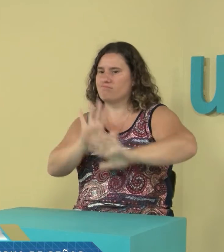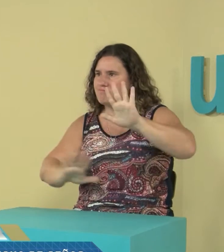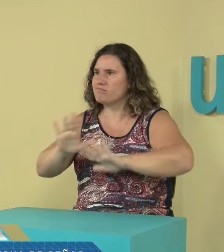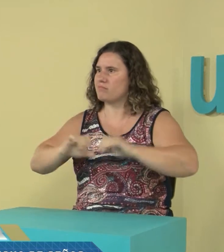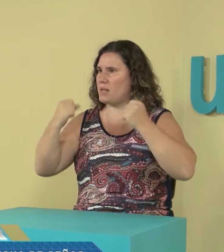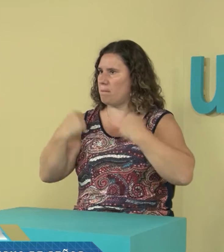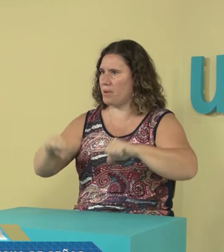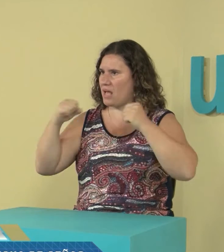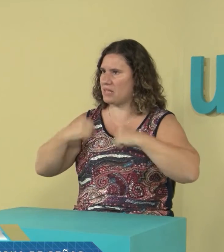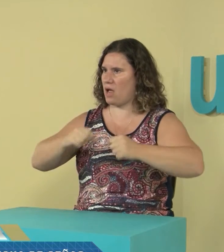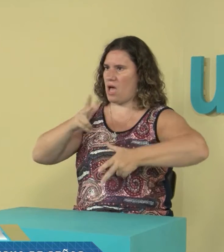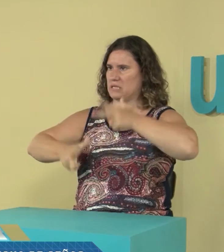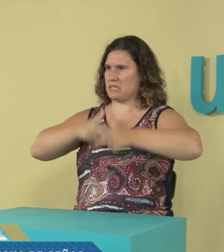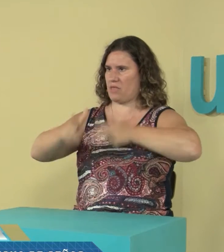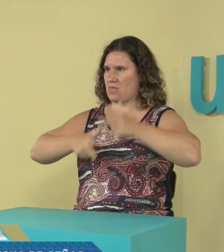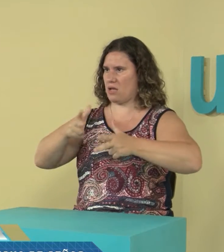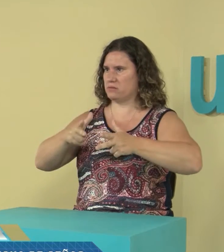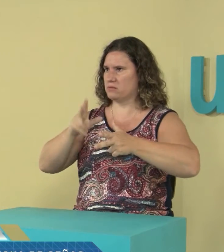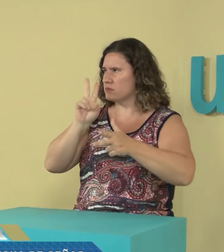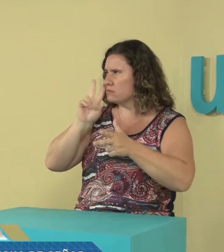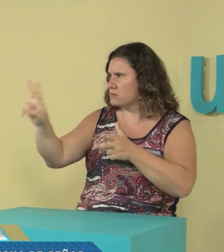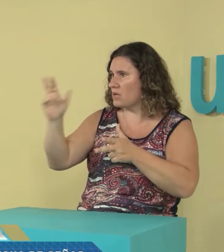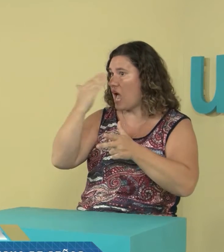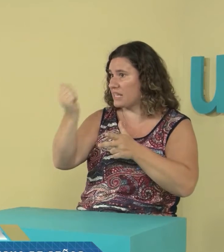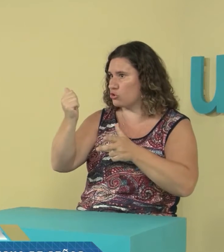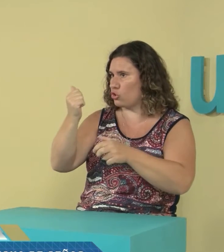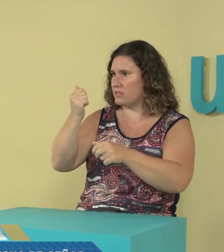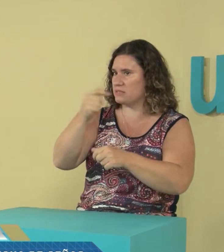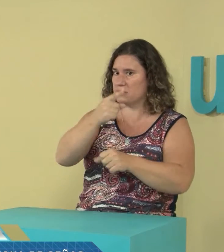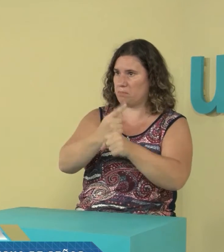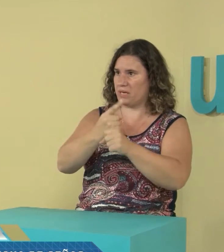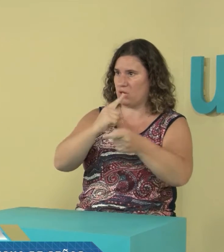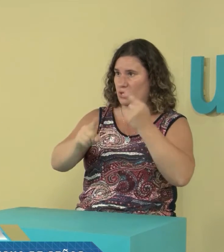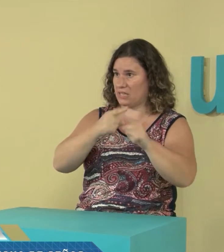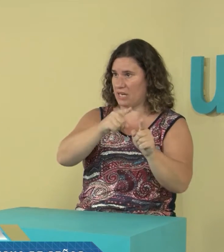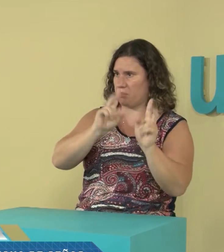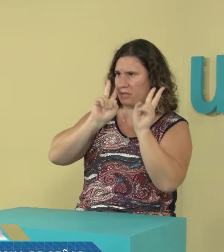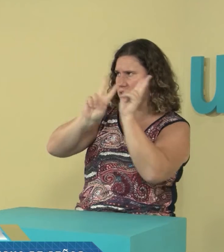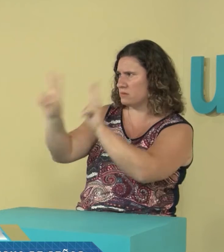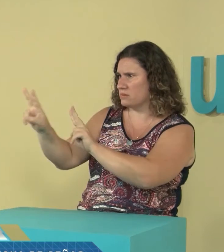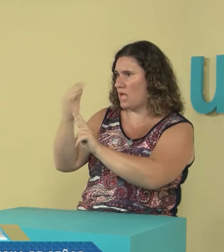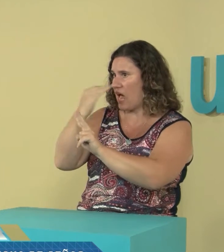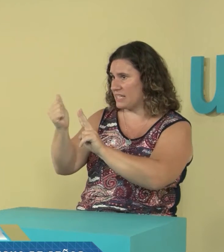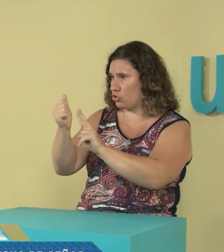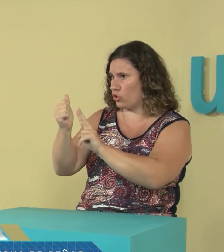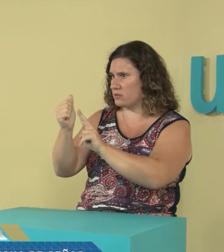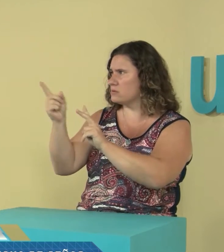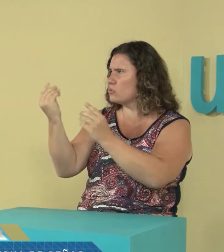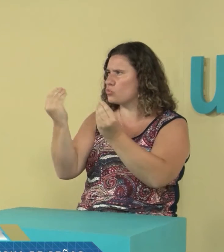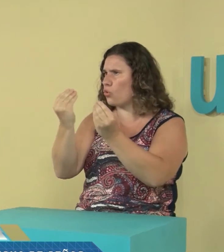Una vez que conocemos el guión y ahí podemos empezar a trabajar juntos con los actores y los intérpretes, que nos lo